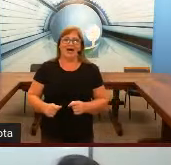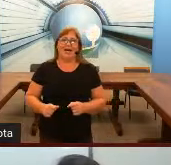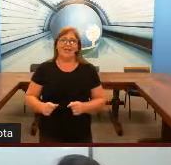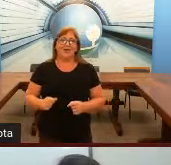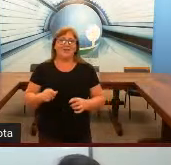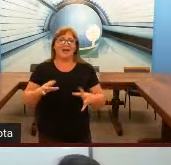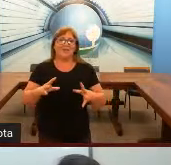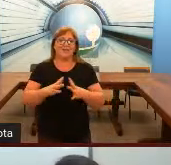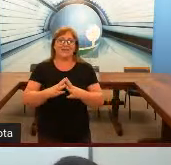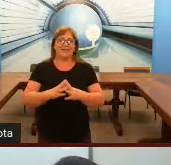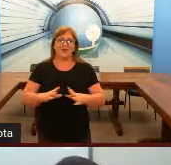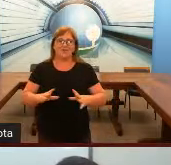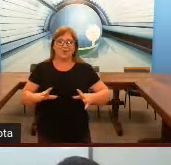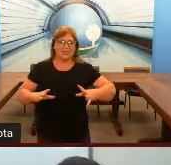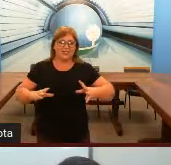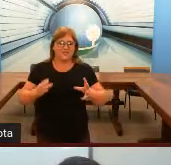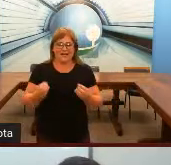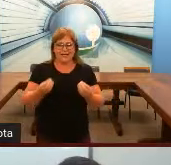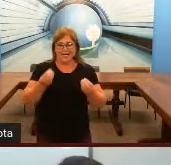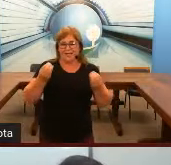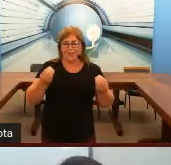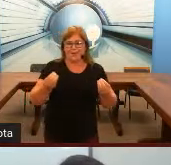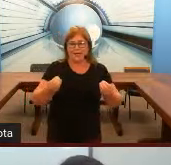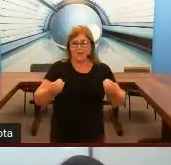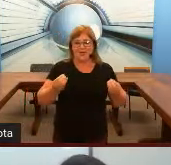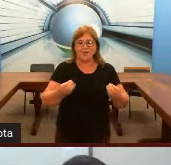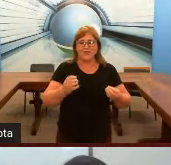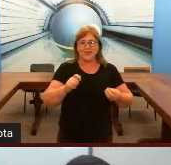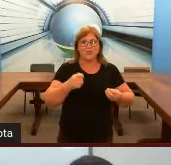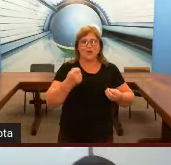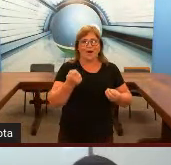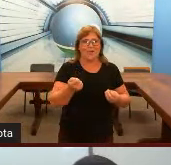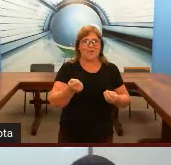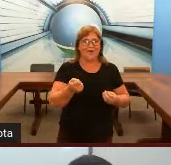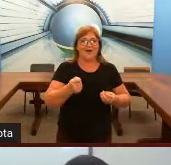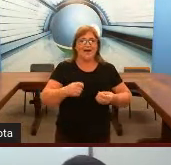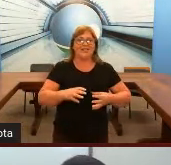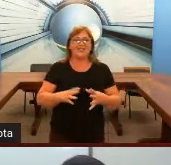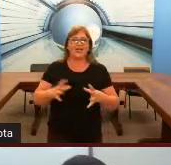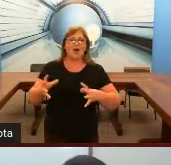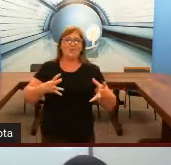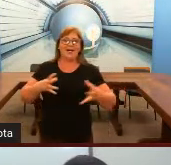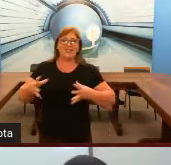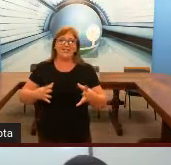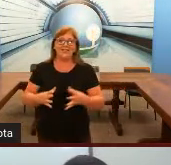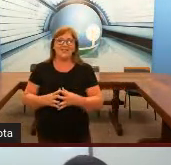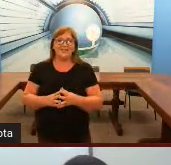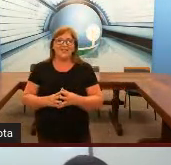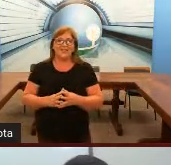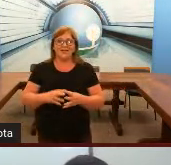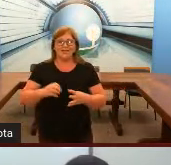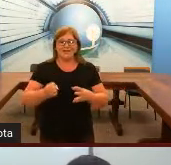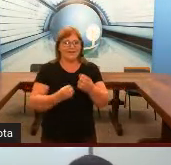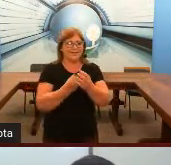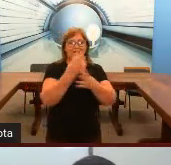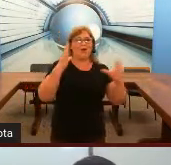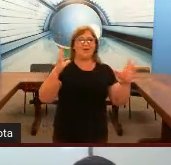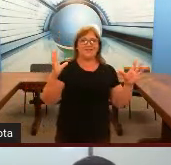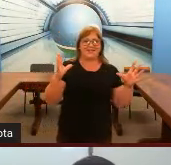Aí eu quero falar para vocês. Quando a gente fala que a Libra é uma língua gestual, a gente logo imagina que criou o